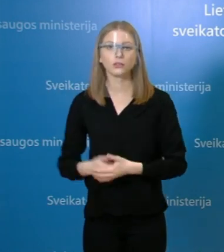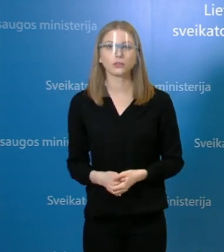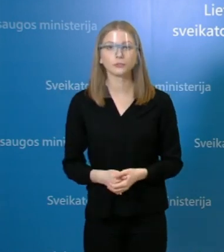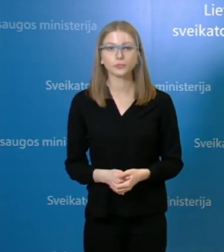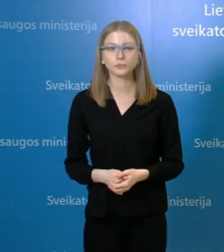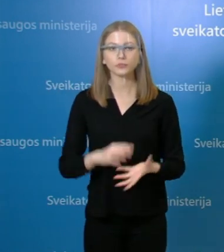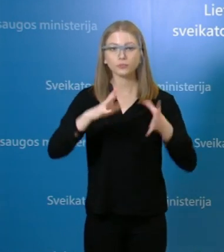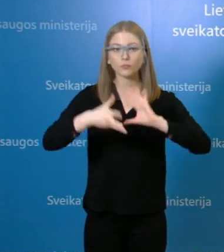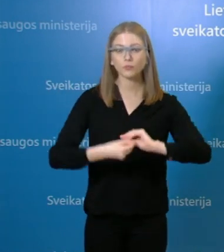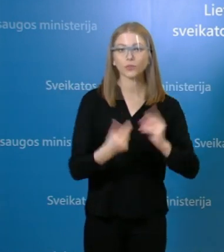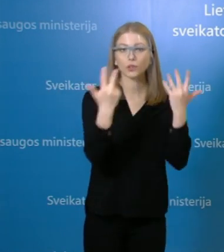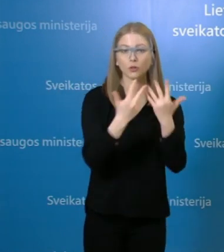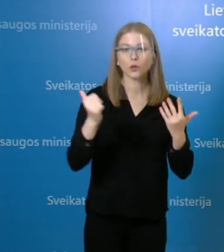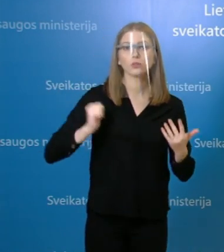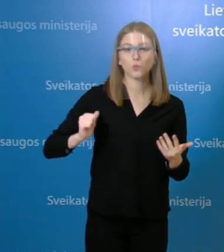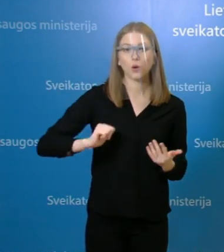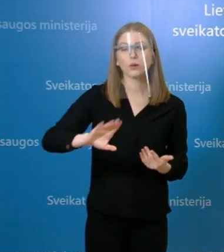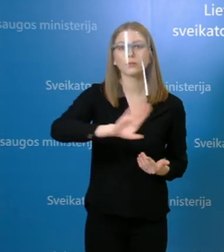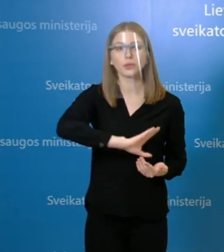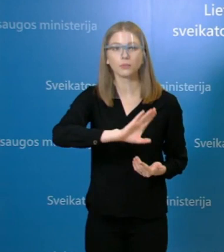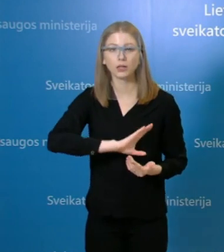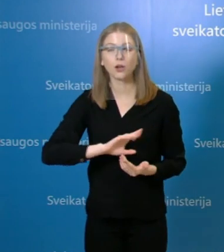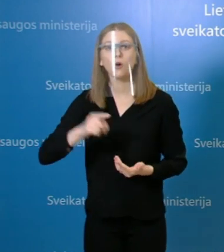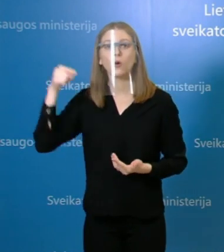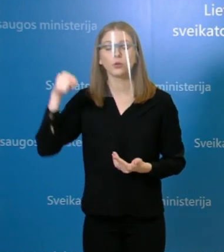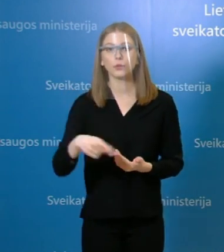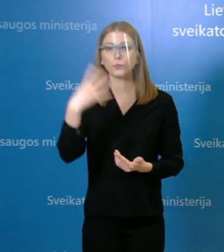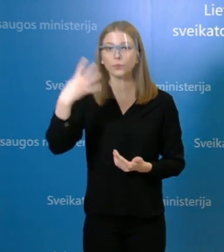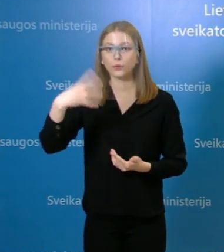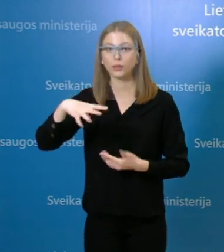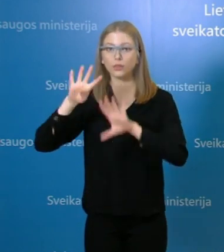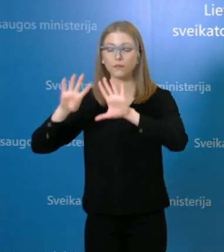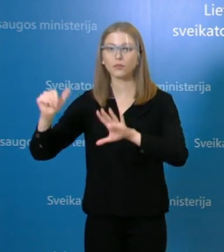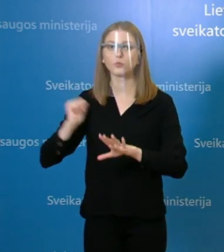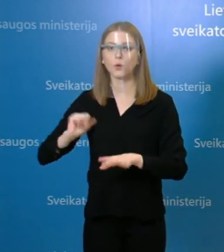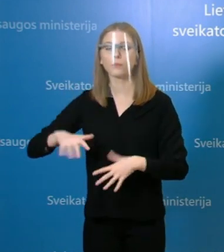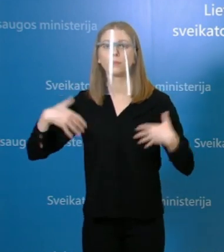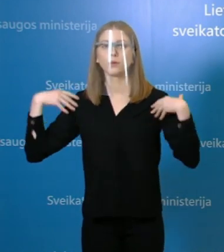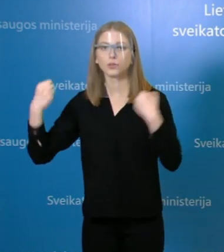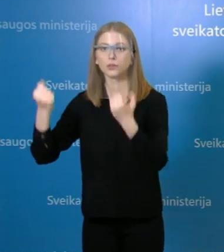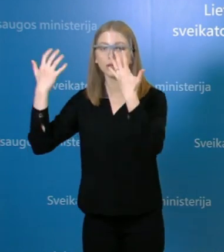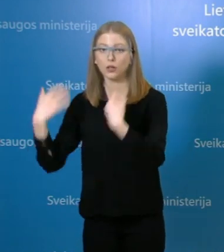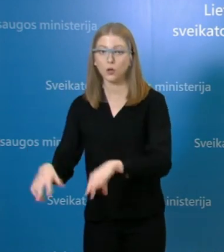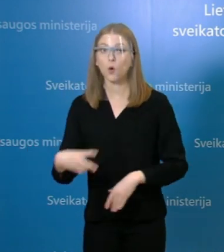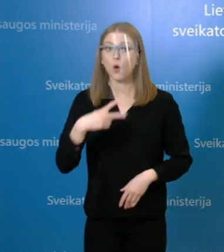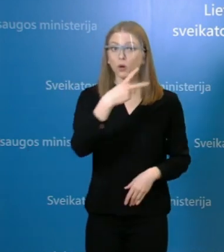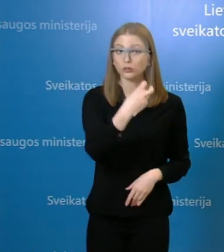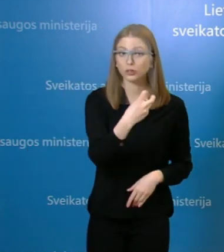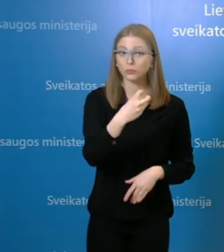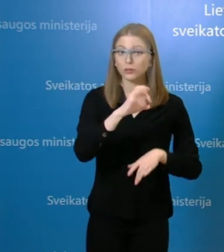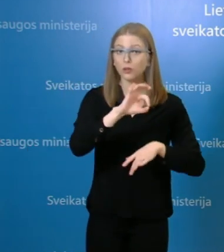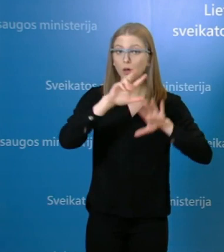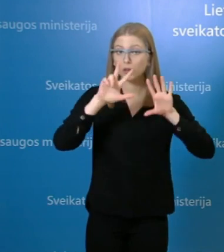yra 8, pasveikusių skaičius 1049, iš jų 208 sveikatos priežiūros